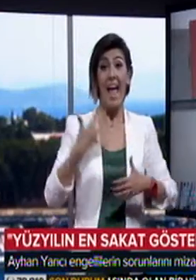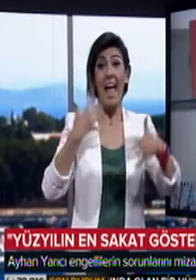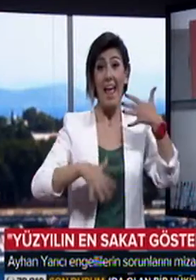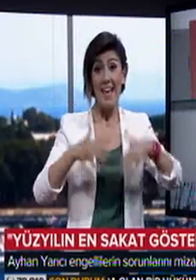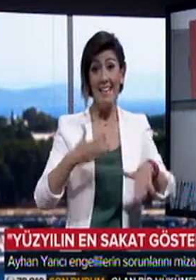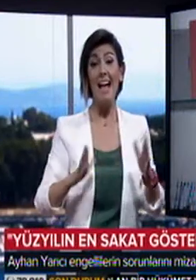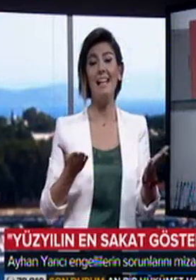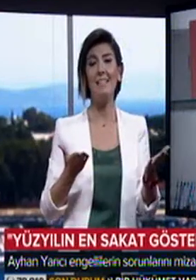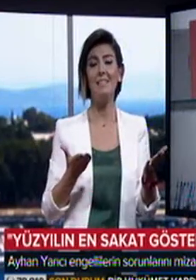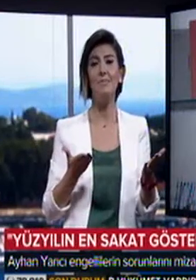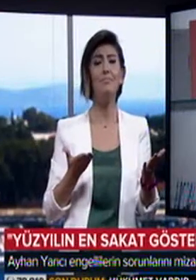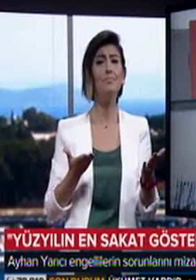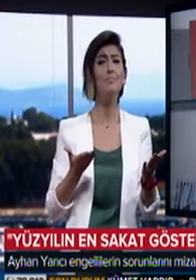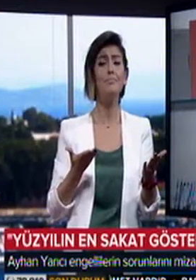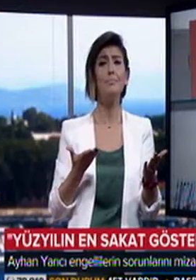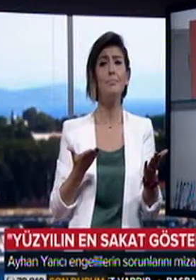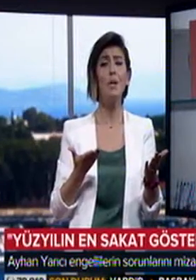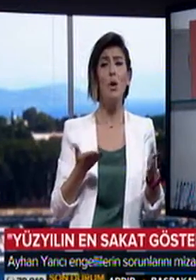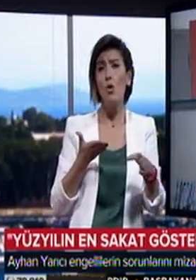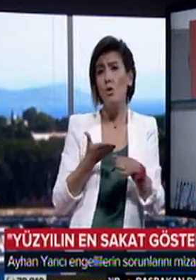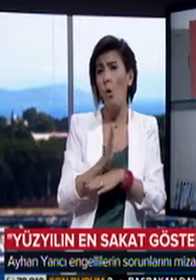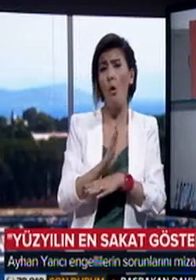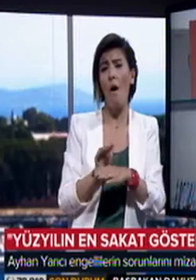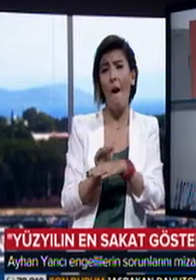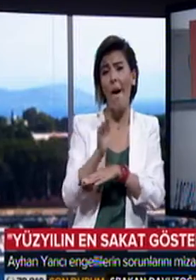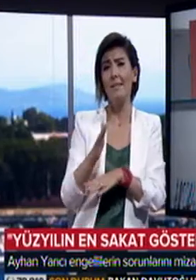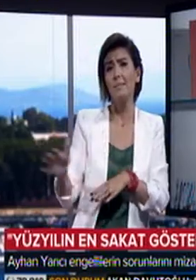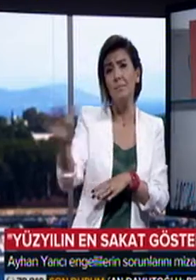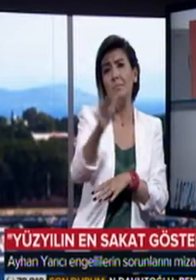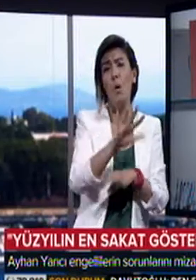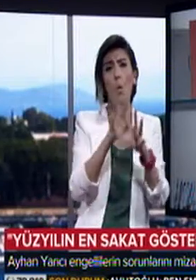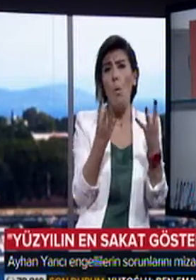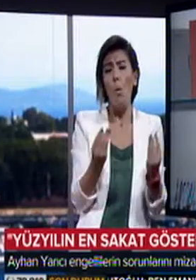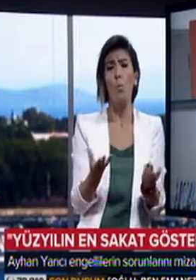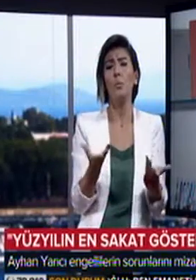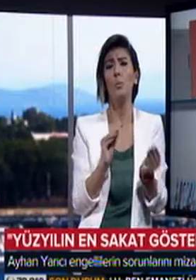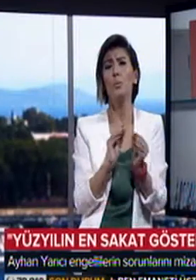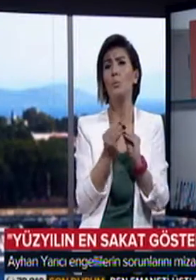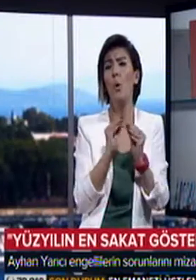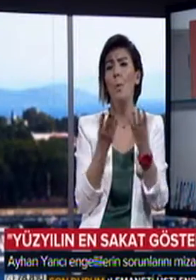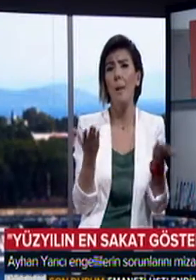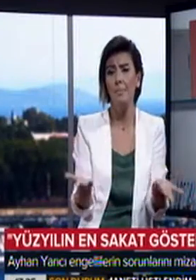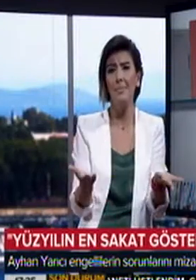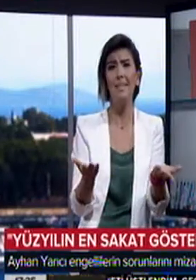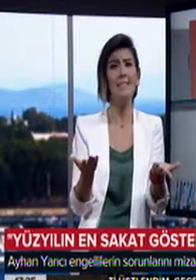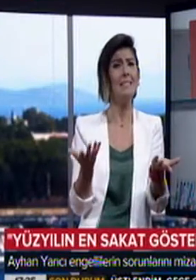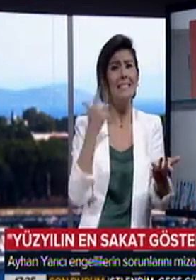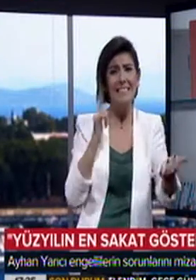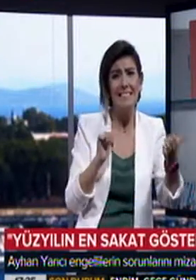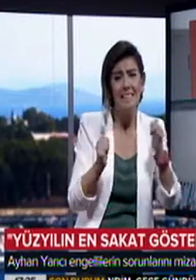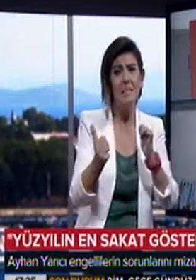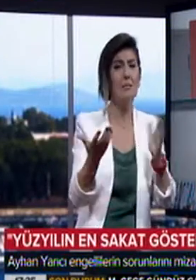Engellilerin toplumda hayatta yaşadığı sorunları, sıkıntıları ya